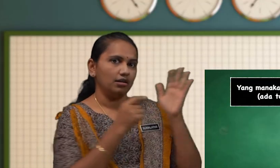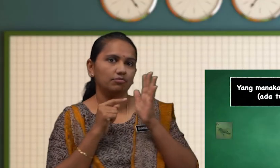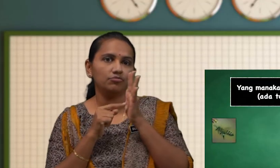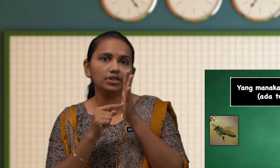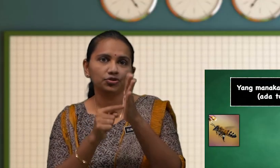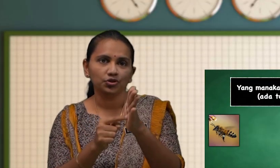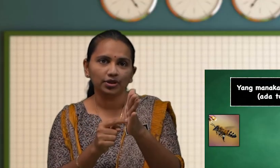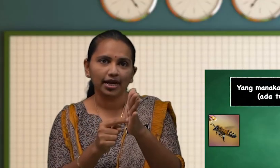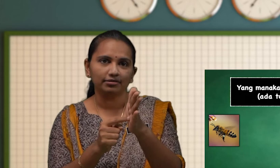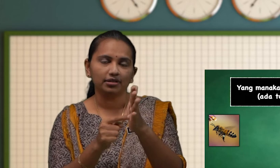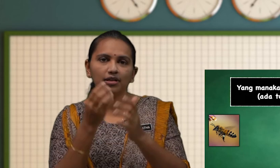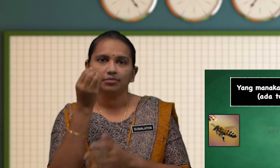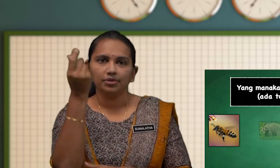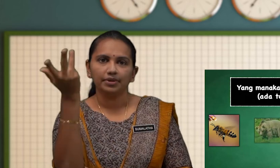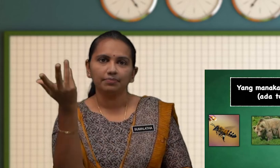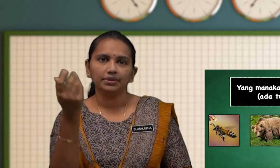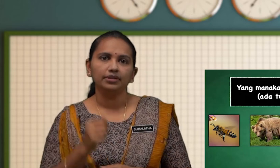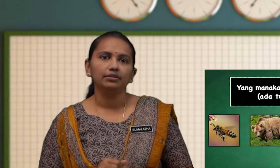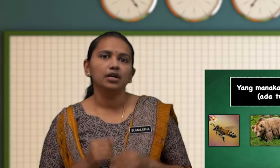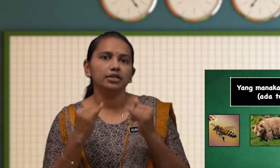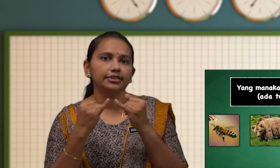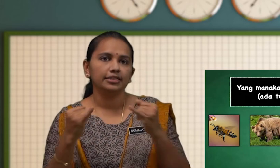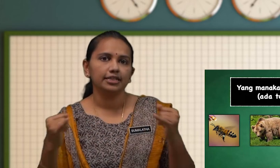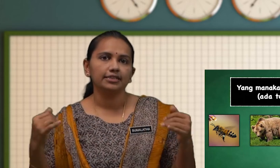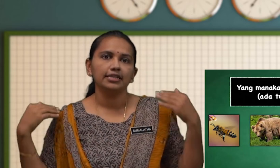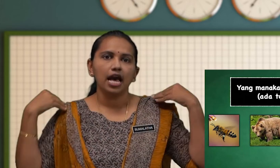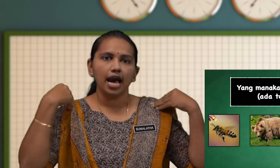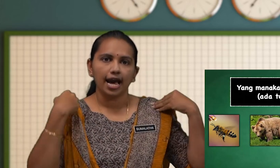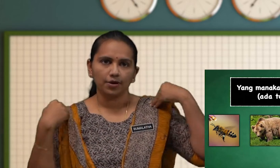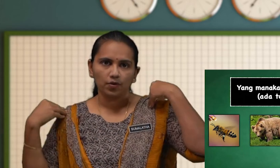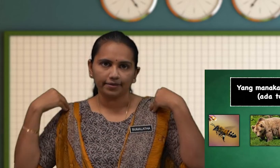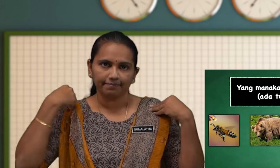Menunjukkan Beberapa Jenis Haiwan